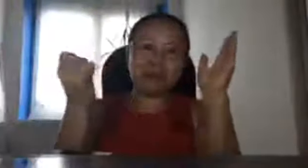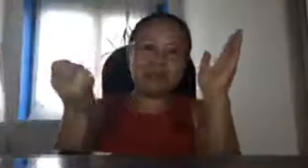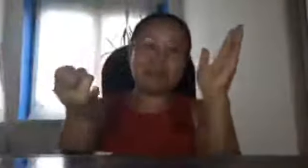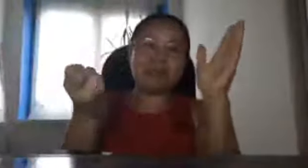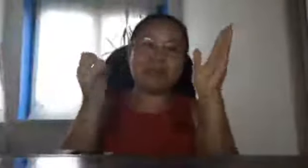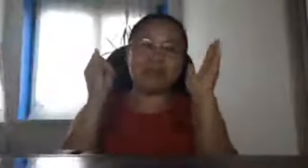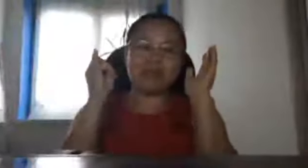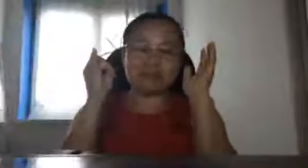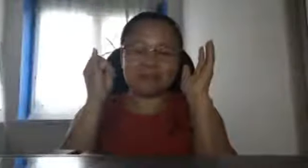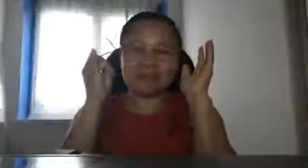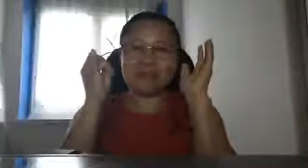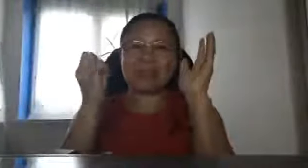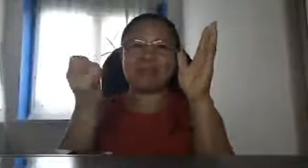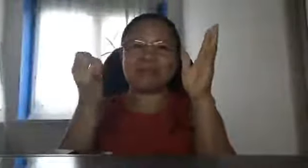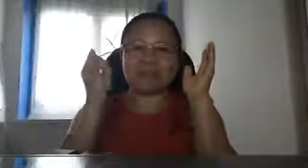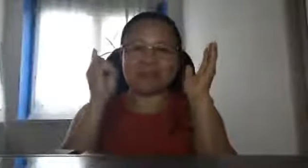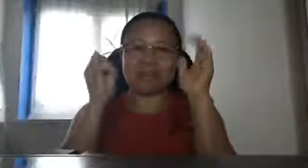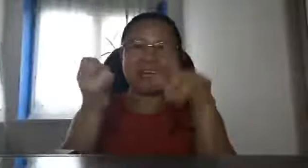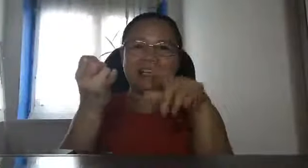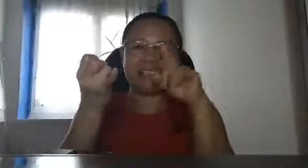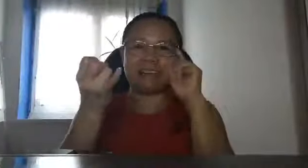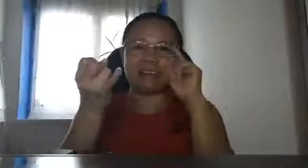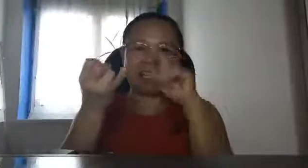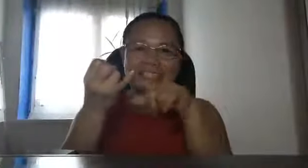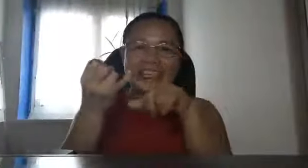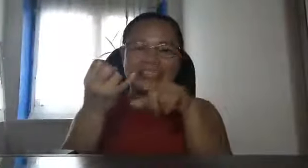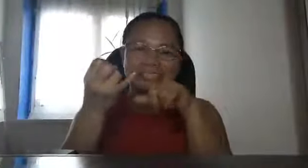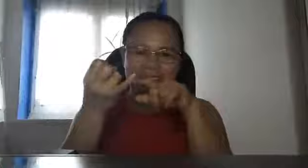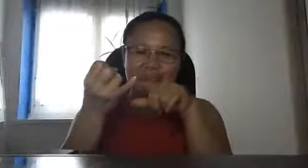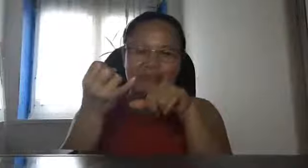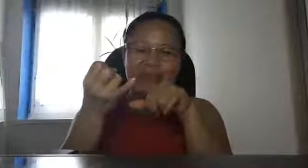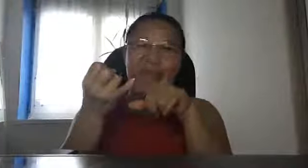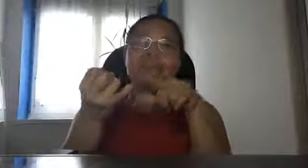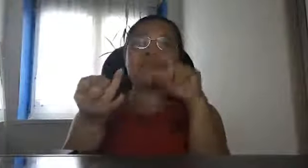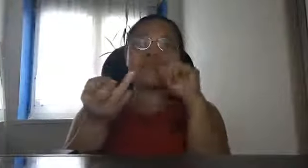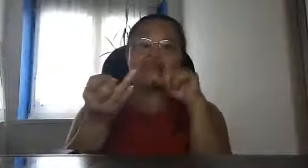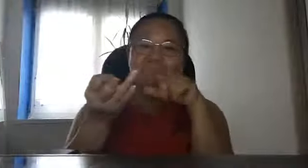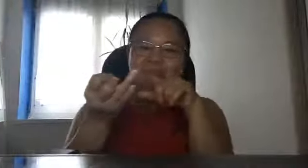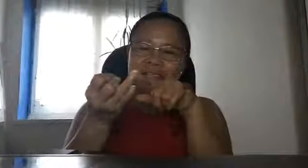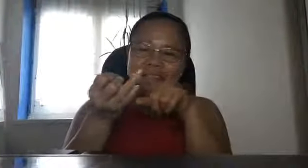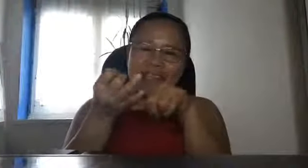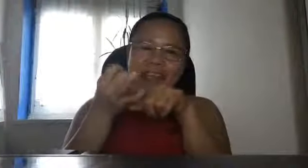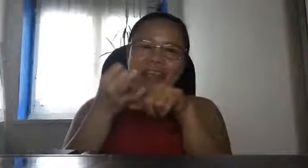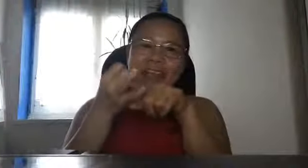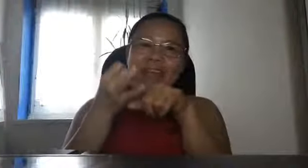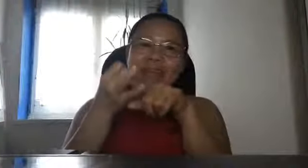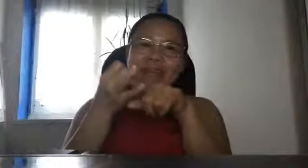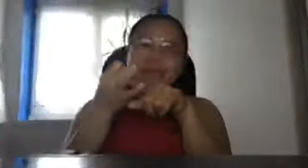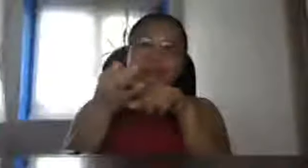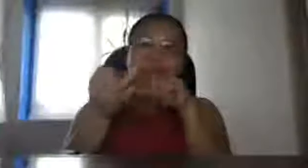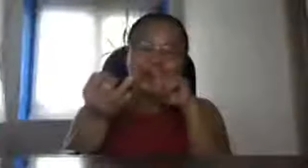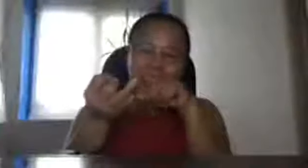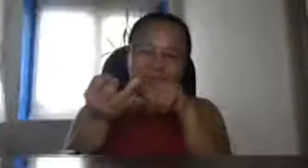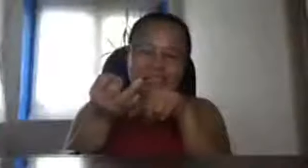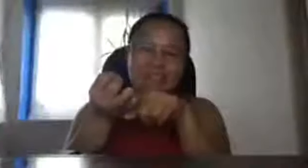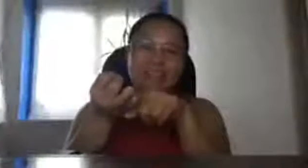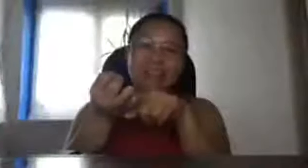man Pilipino na may karapatang magalit sa mga Chinese ako yun si Andrew Gutiano